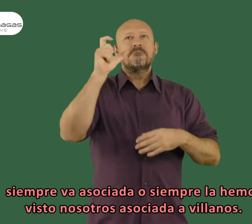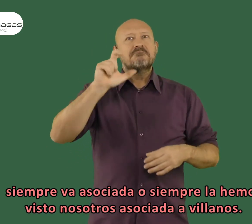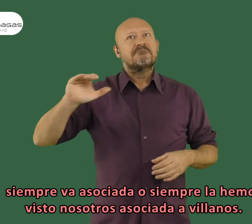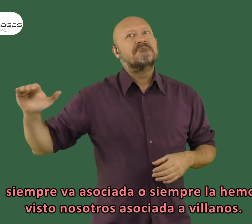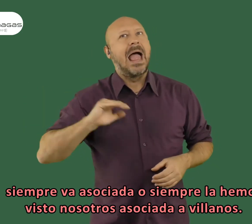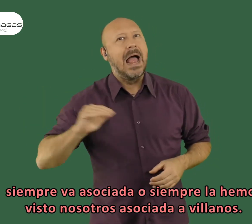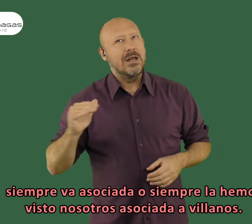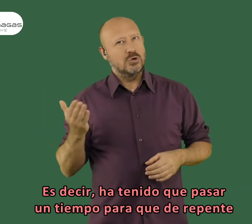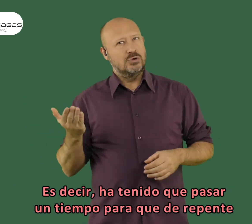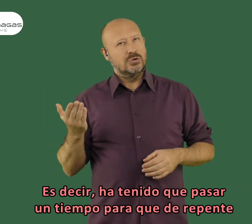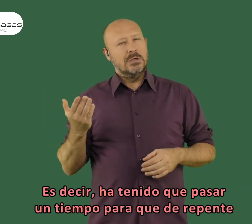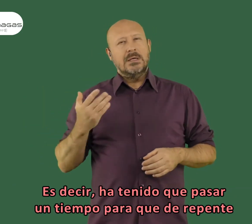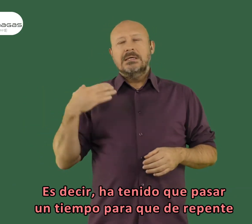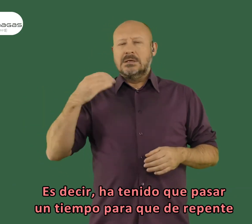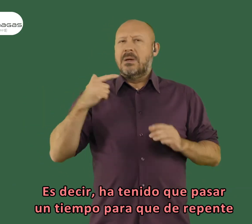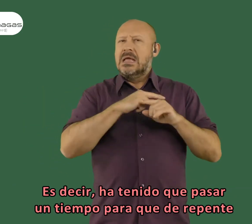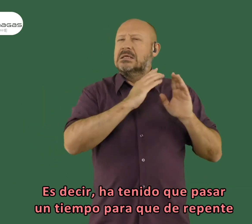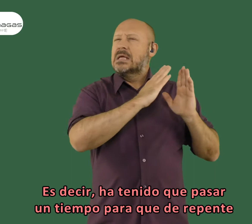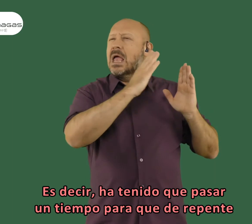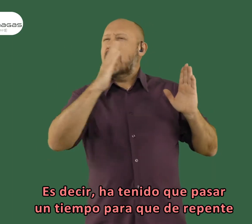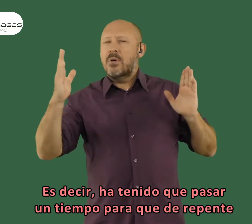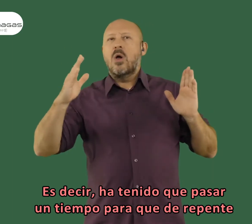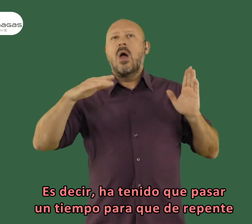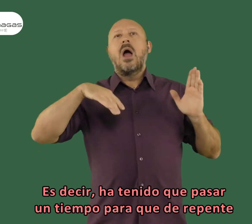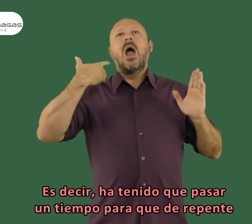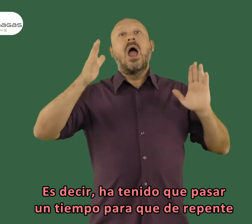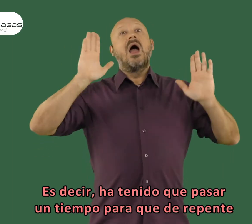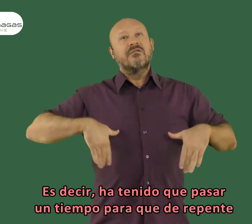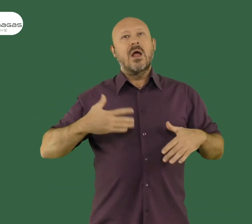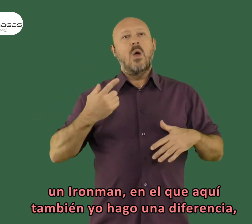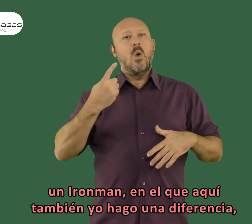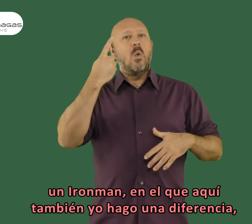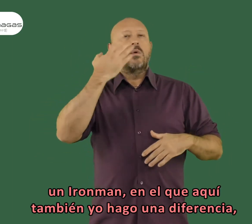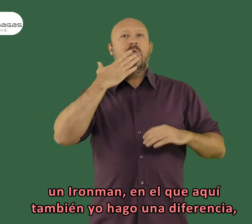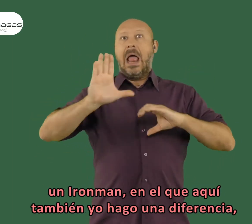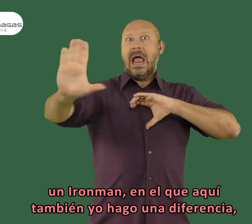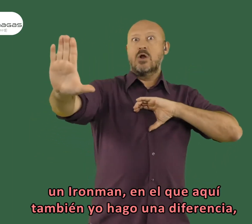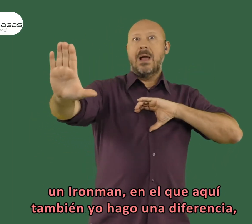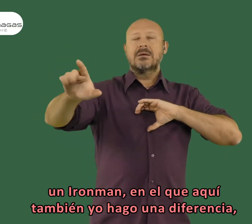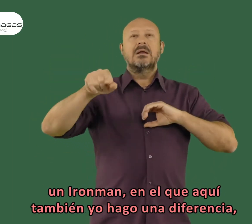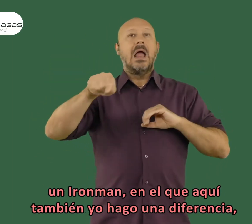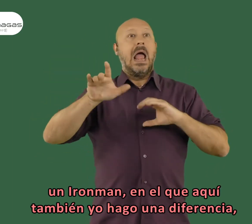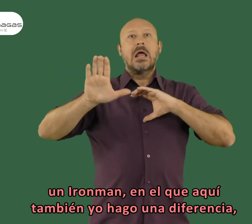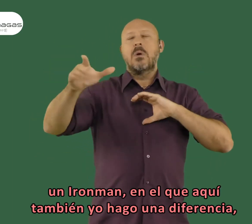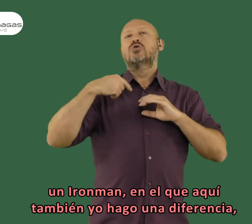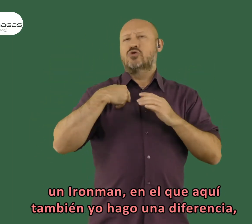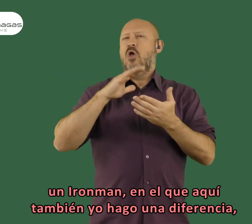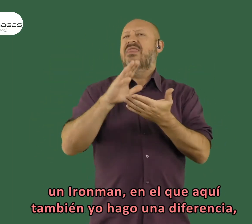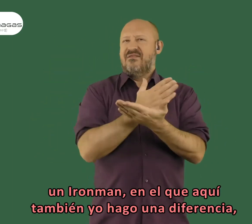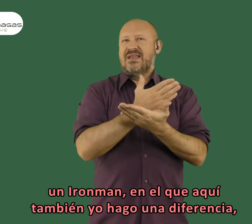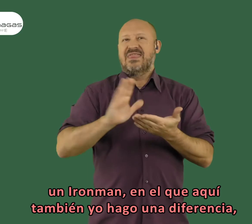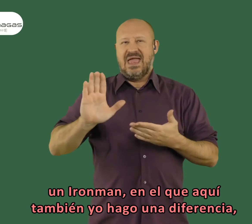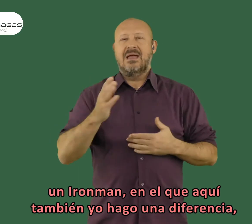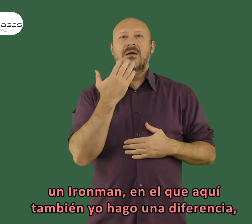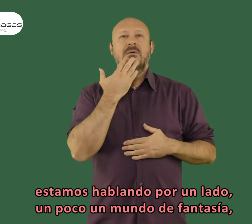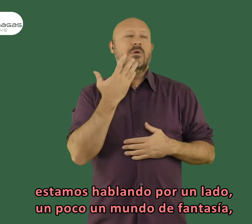asociada a villanos. Es decir, ha tenido que pasar un tiempo para que de repente un Iron Man, en el que aquí